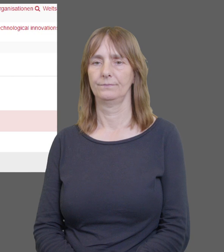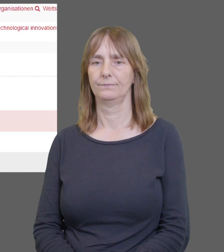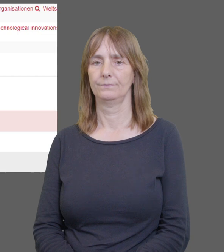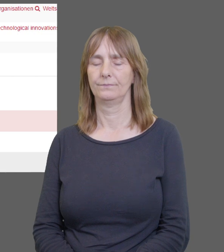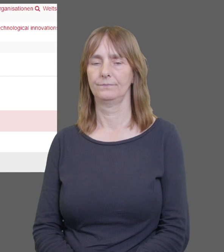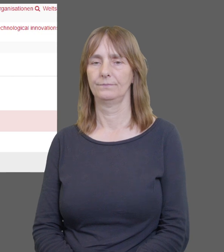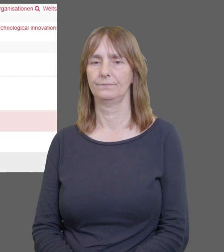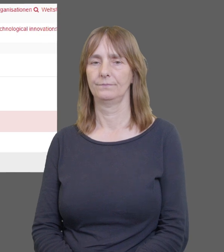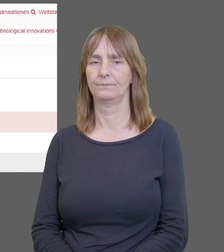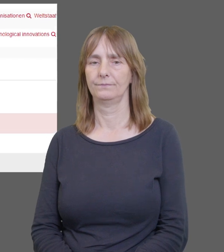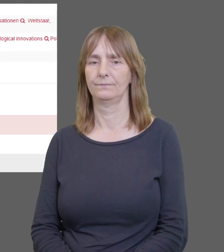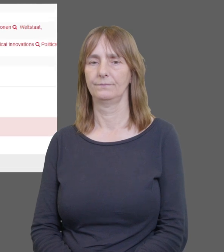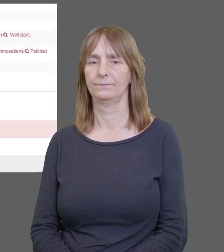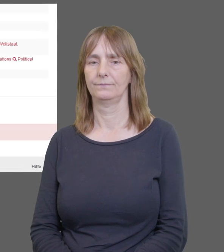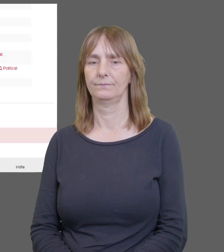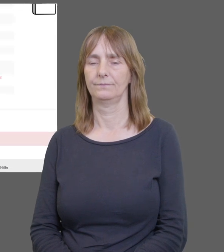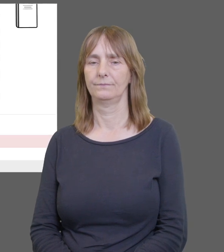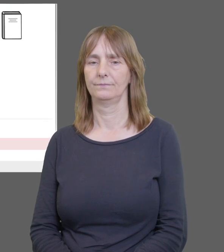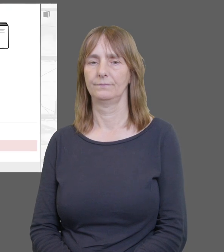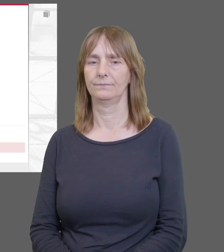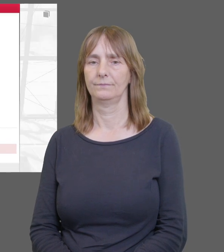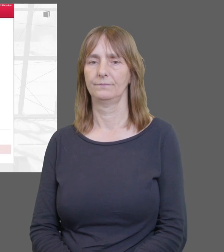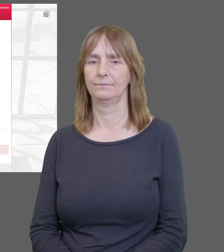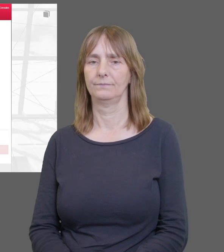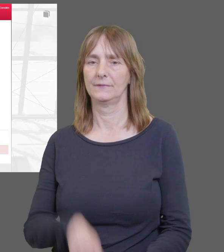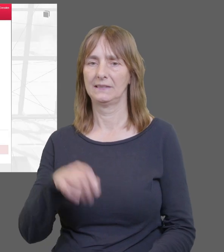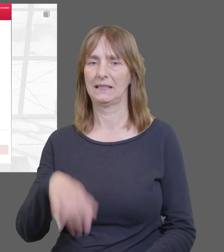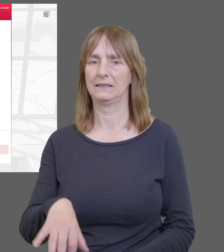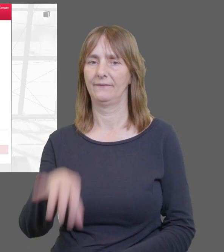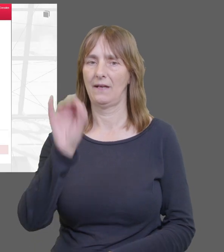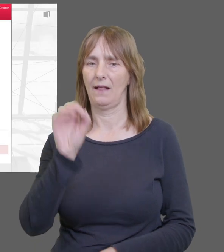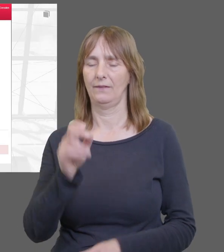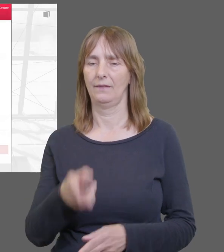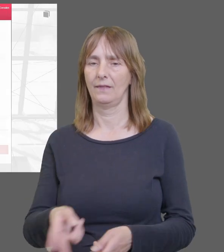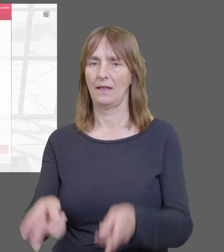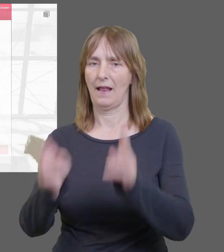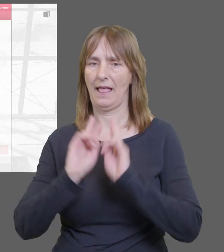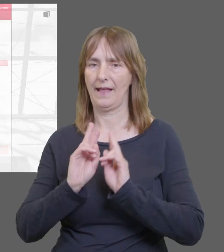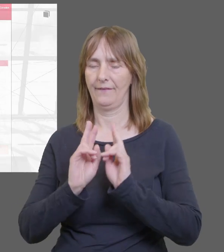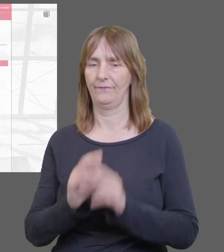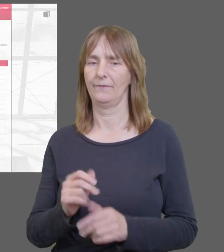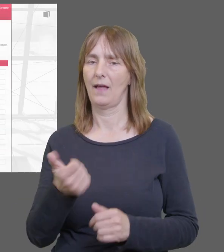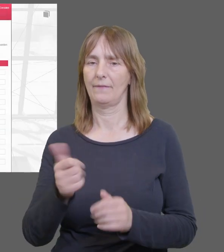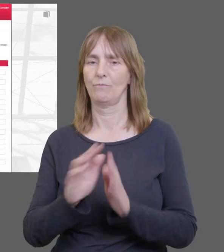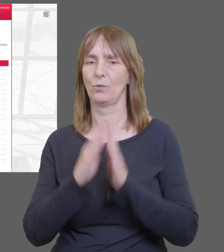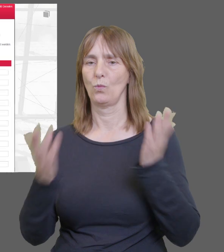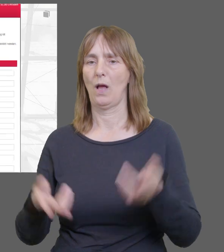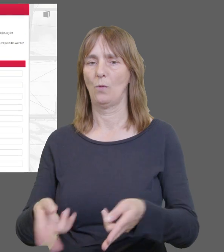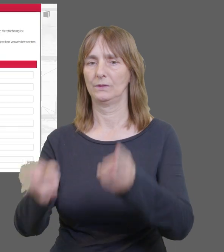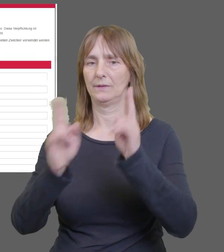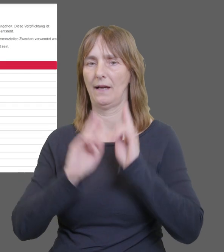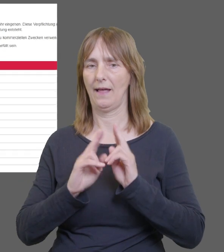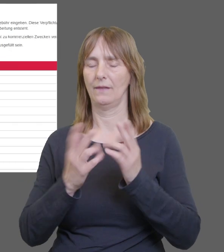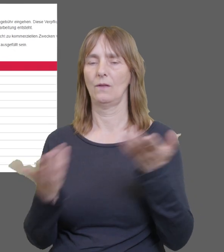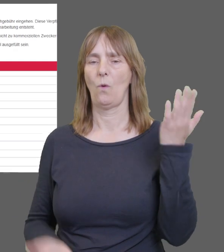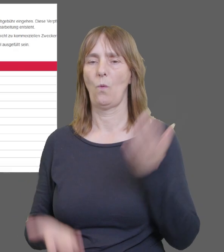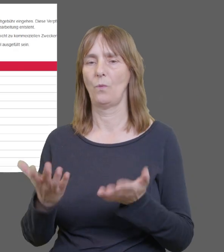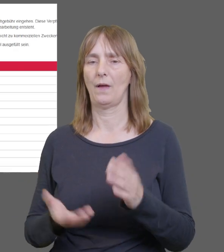bestellen. Mit einem Klick darauf erscheint das eigentliche Bestellformular. Die Daten zum Titel werden in das